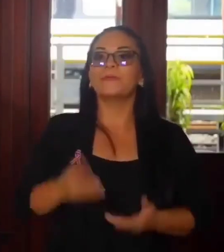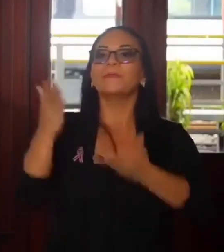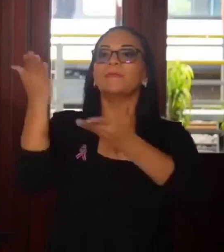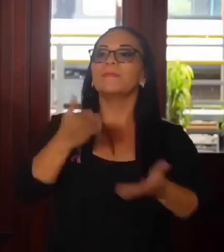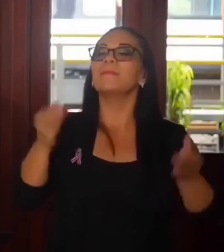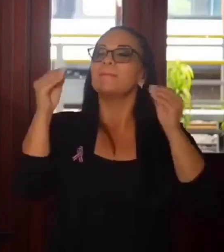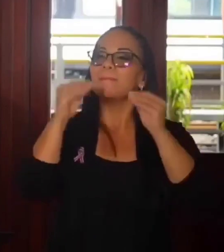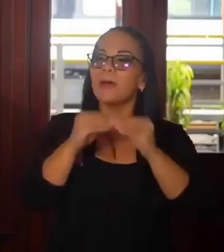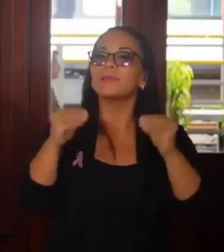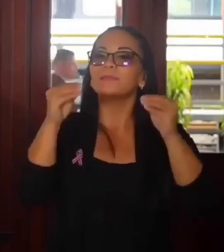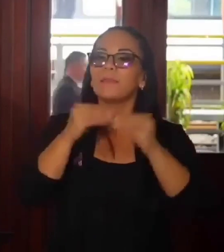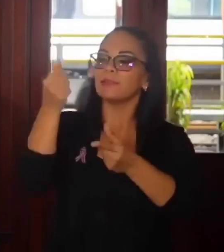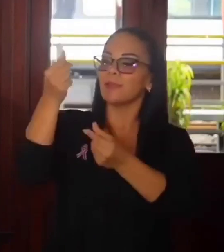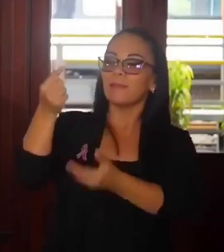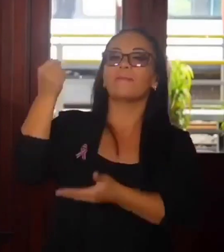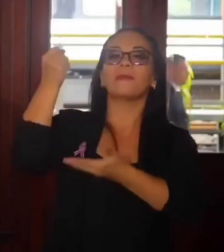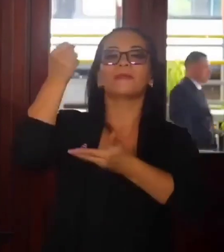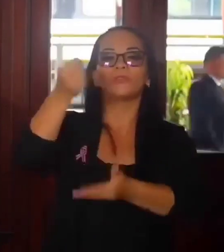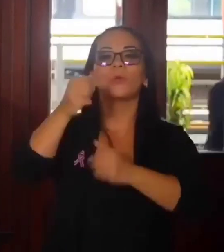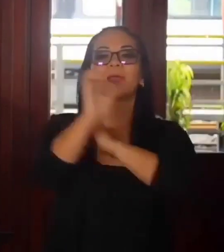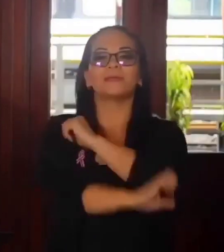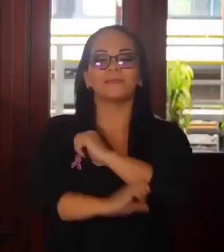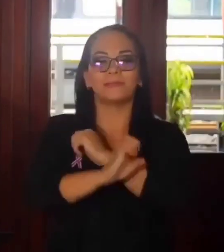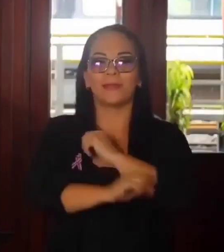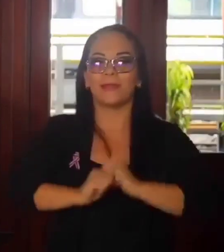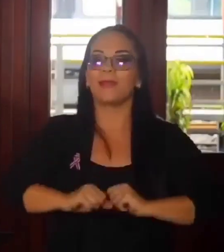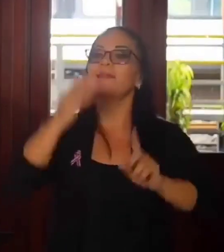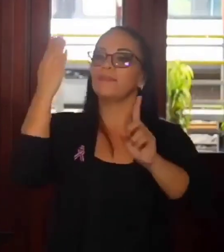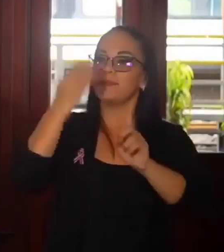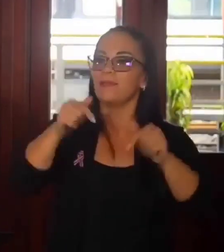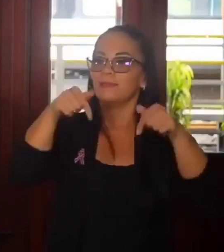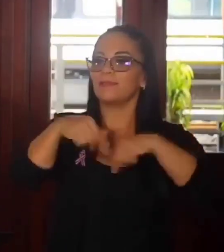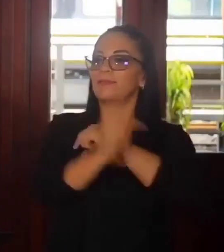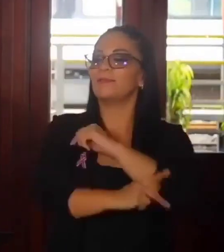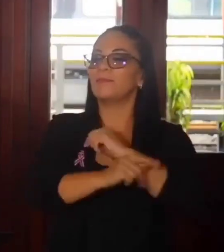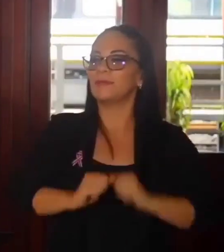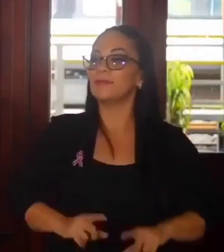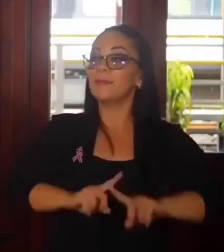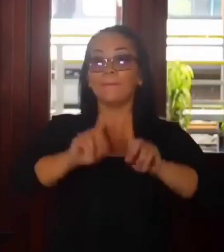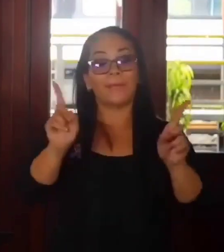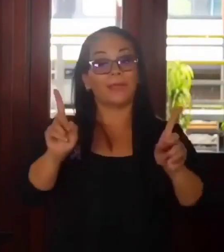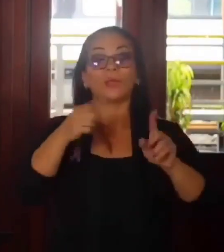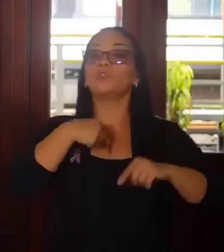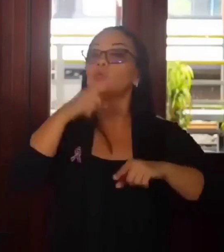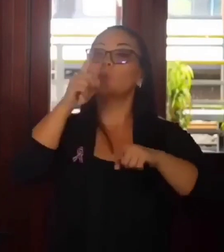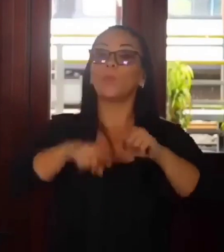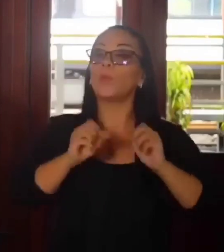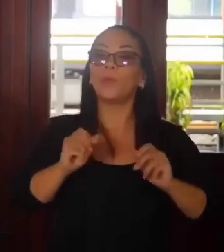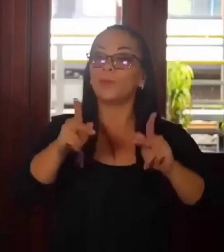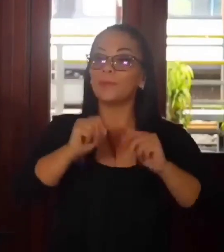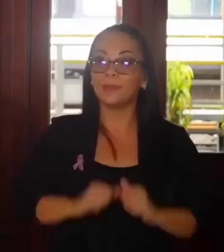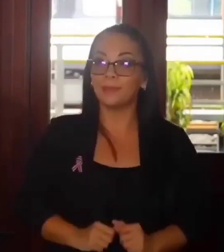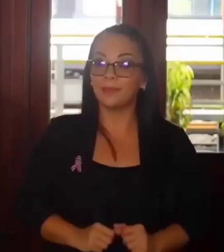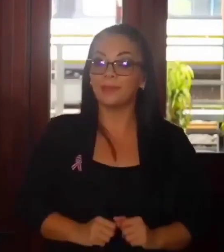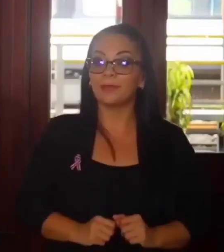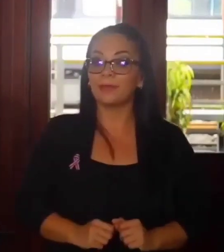más inversión extranjera directa. Pero yo no puedo permitir,